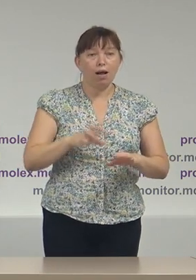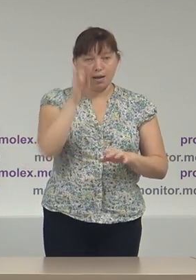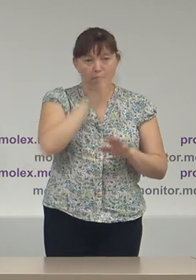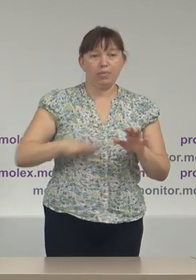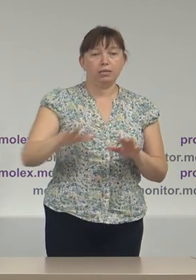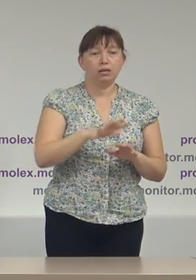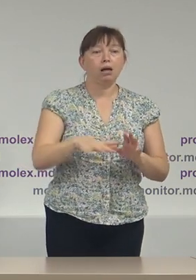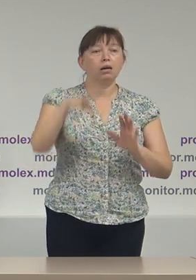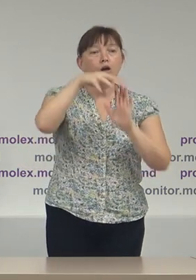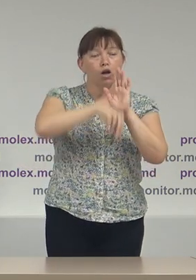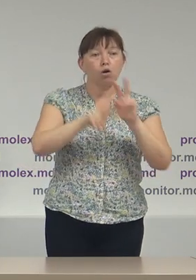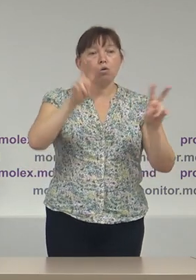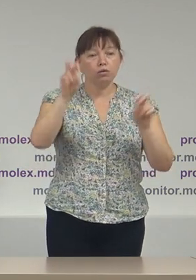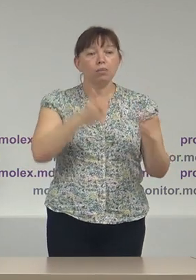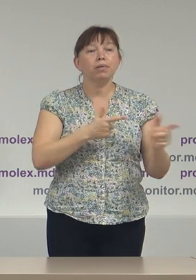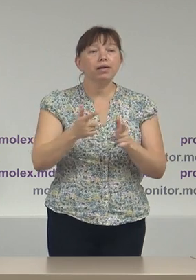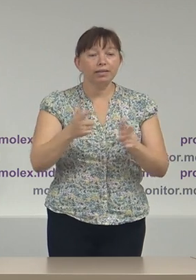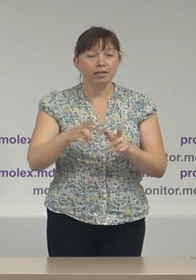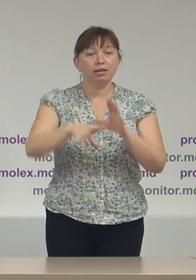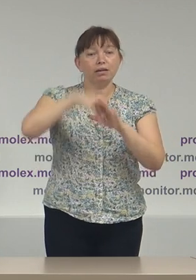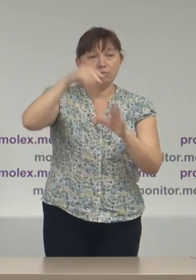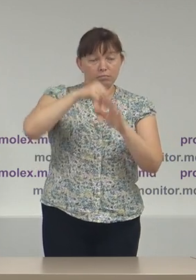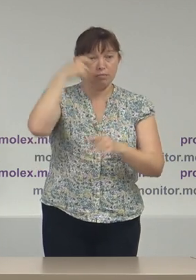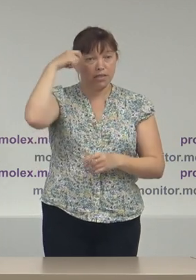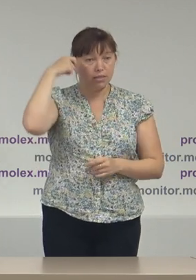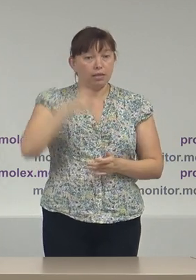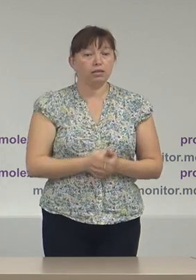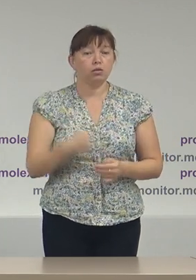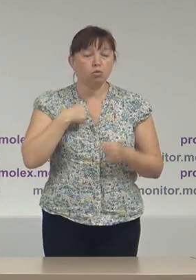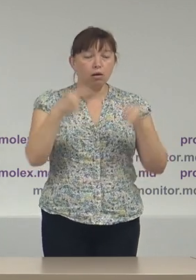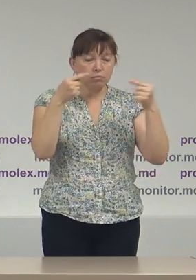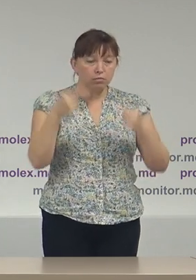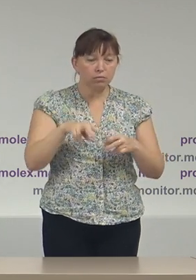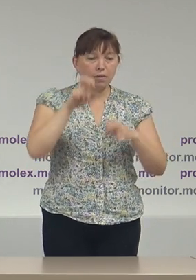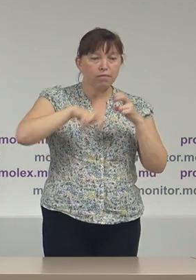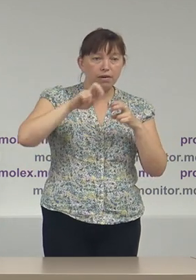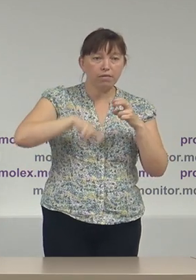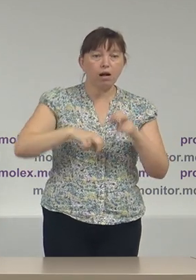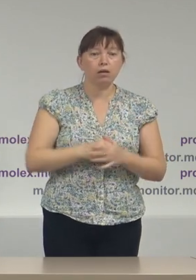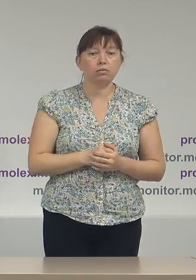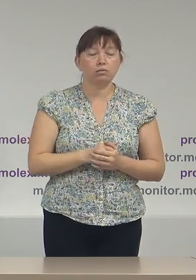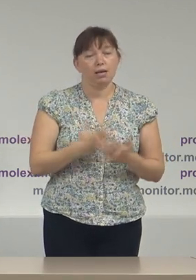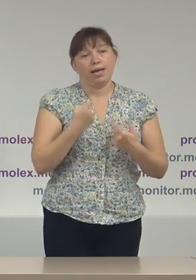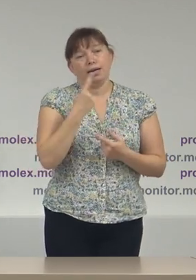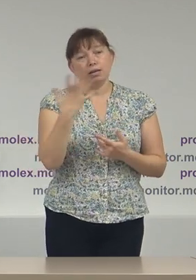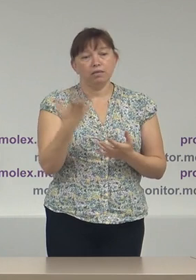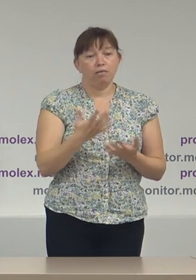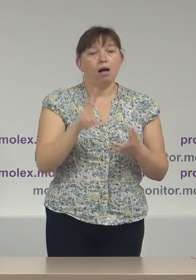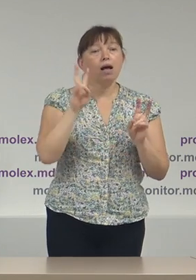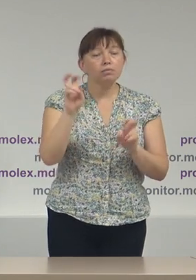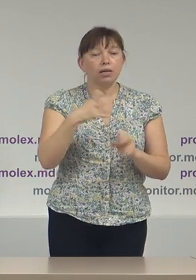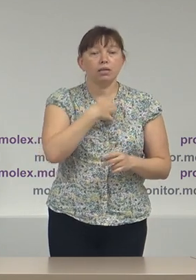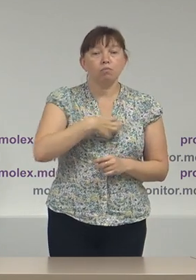în contextul pregătirii pentru scrutinul prezidențial, noi am verificat câteva aspecte